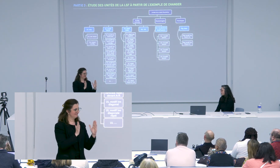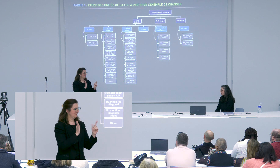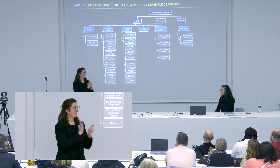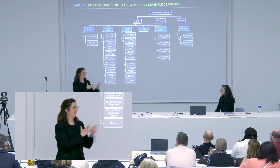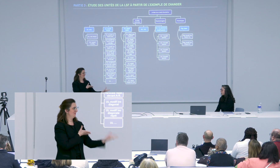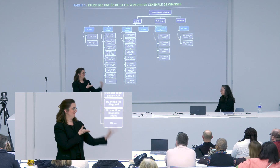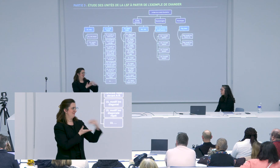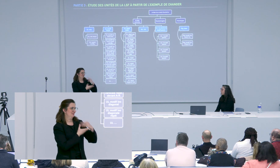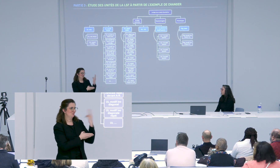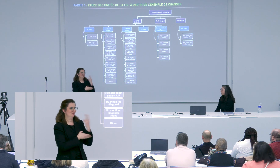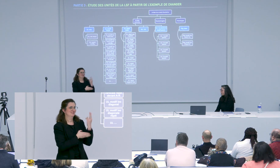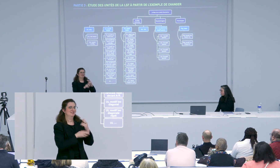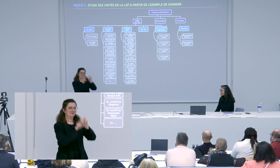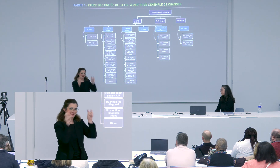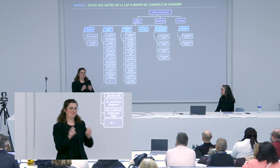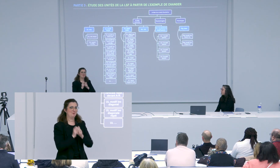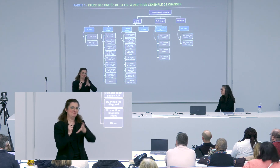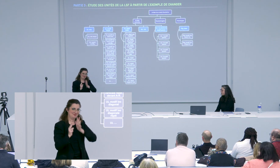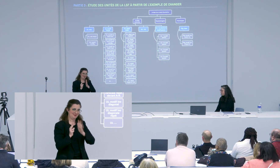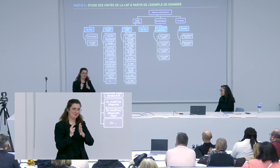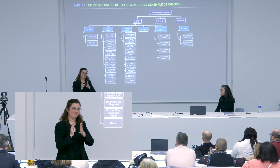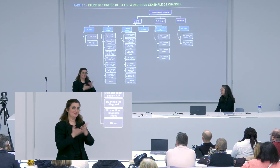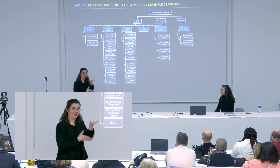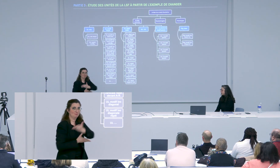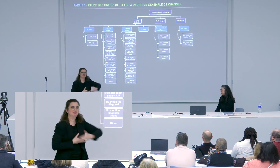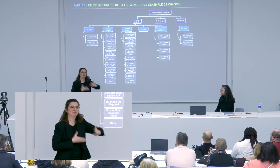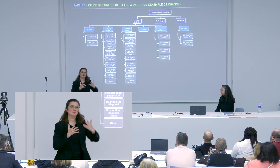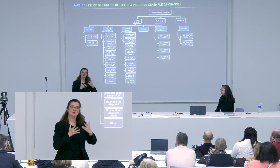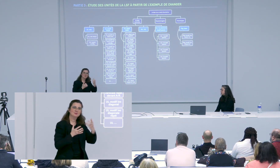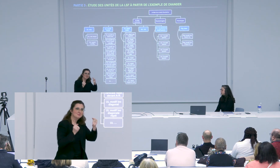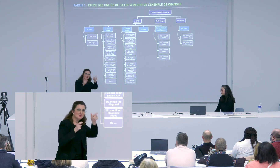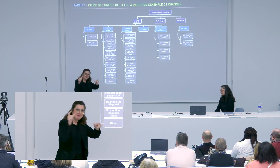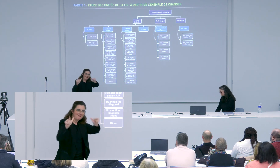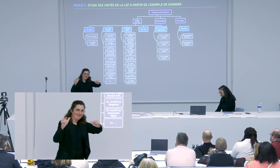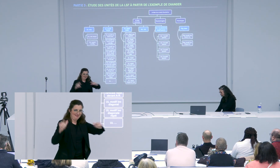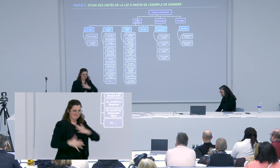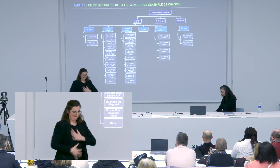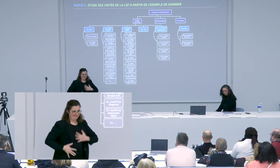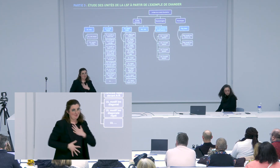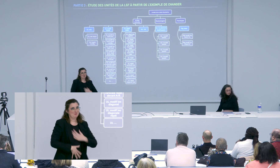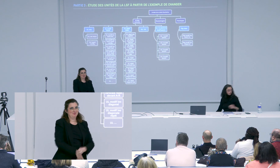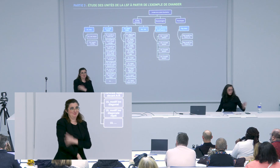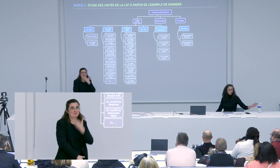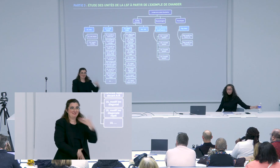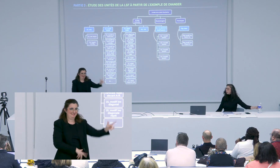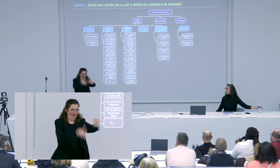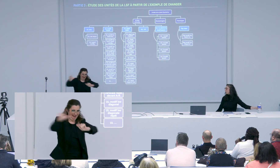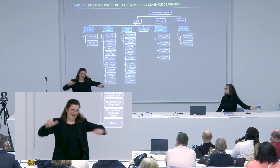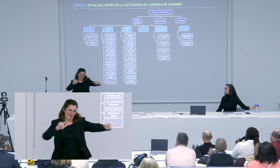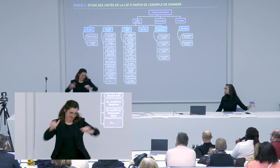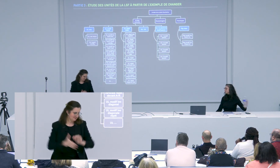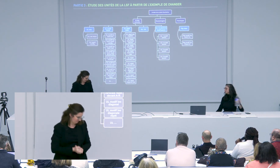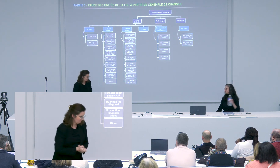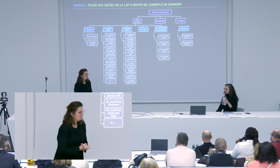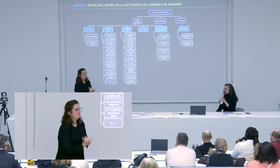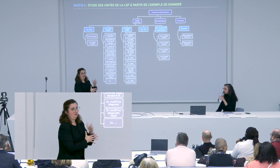alentours de 2004 quand tu es arrivé à l'université pour faire le DPCU et dont il y a plusieurs anciens étudiants